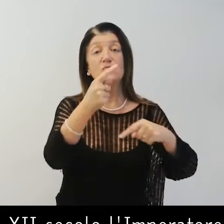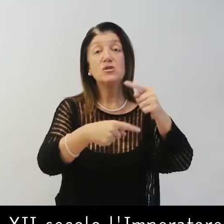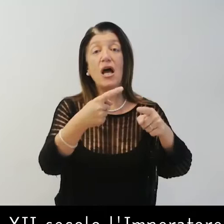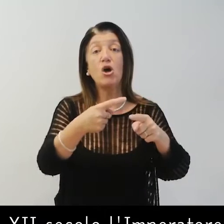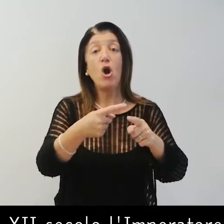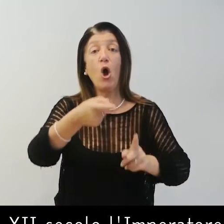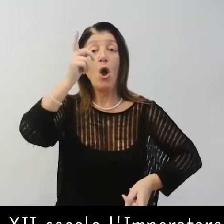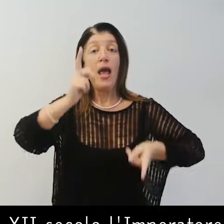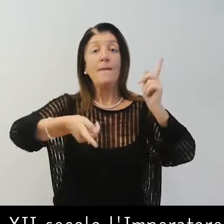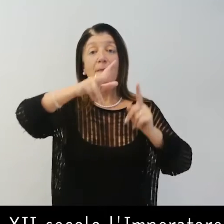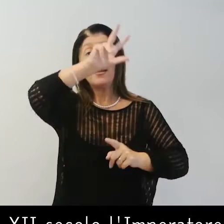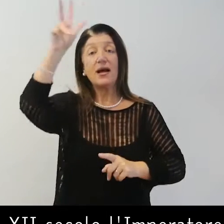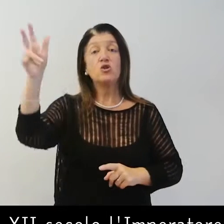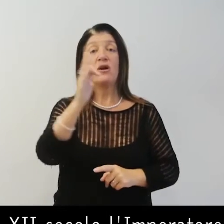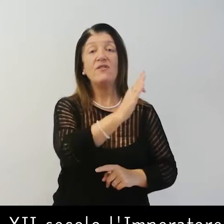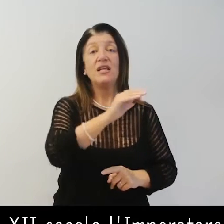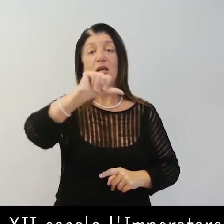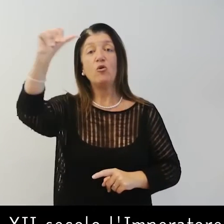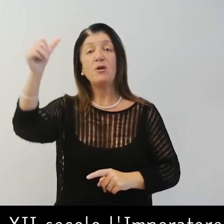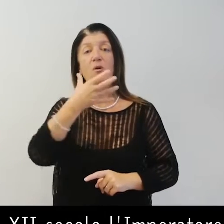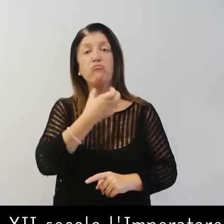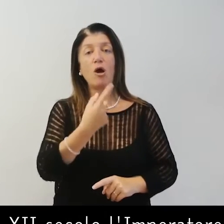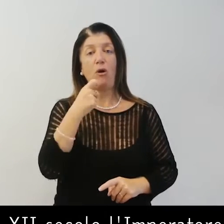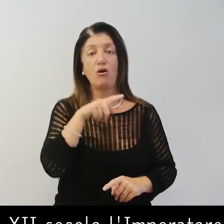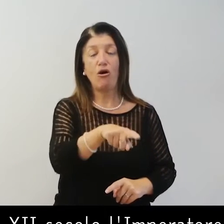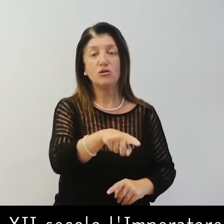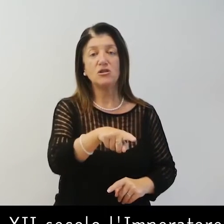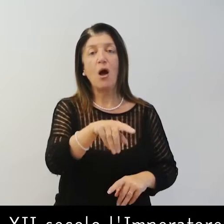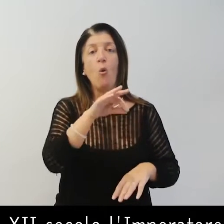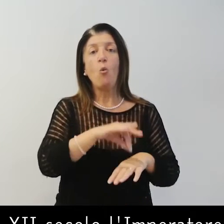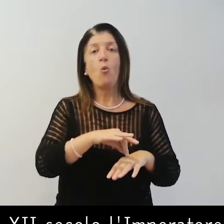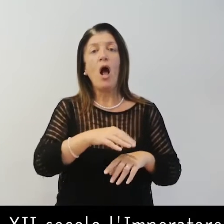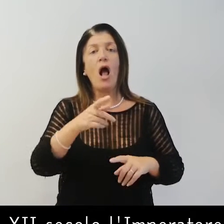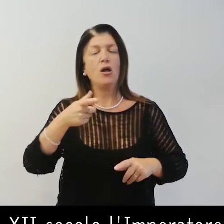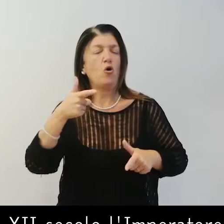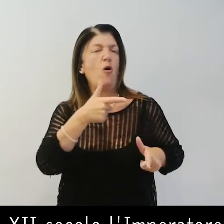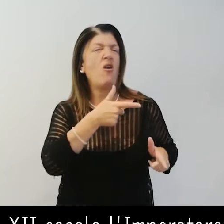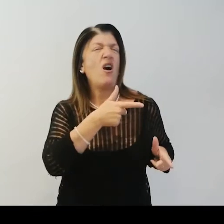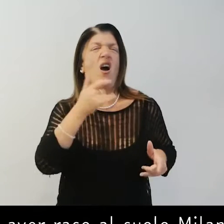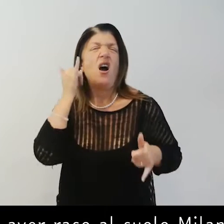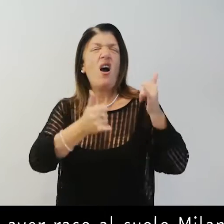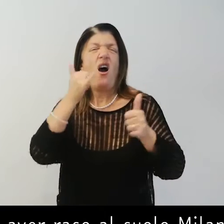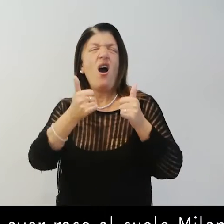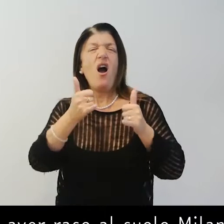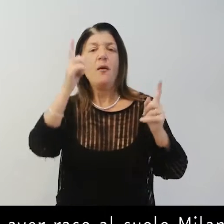Nel XII secolo, l'imperatore Federico I, in Barba Rossa, dopo aver raso al suolo